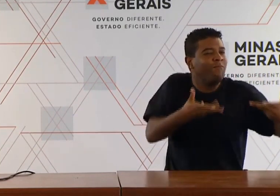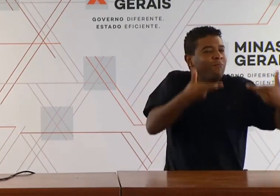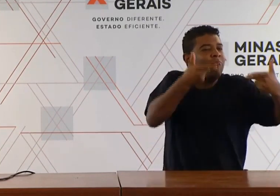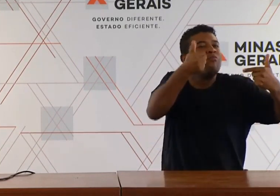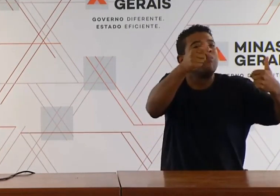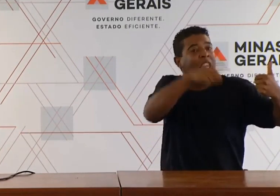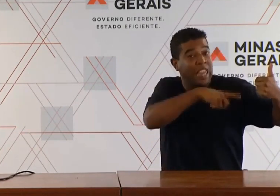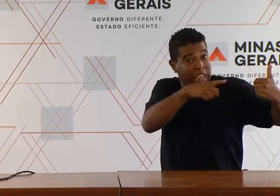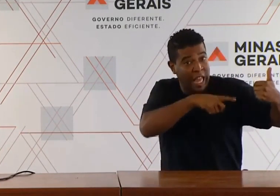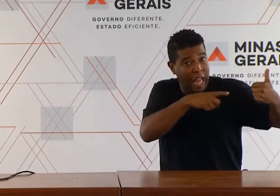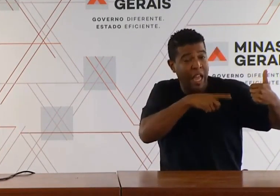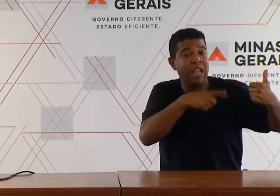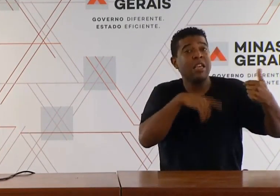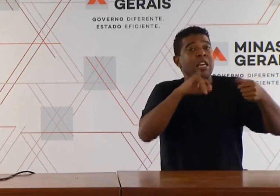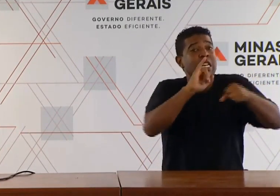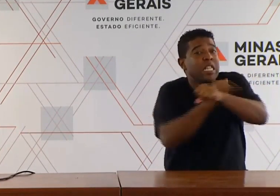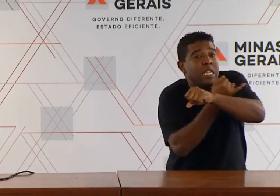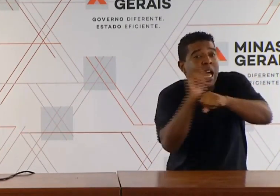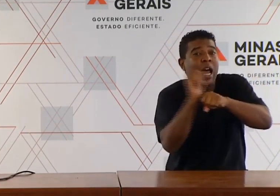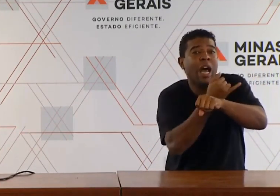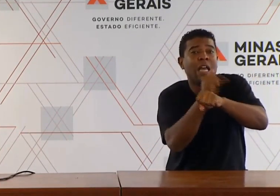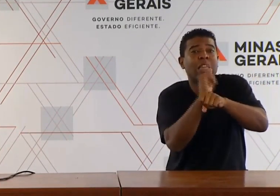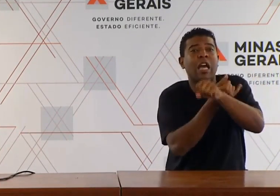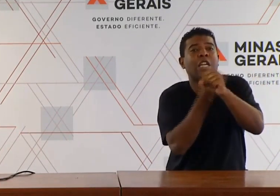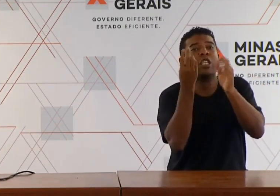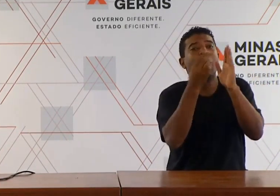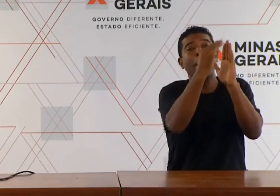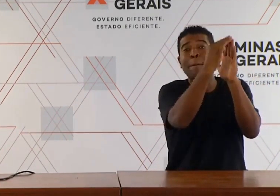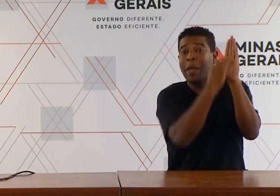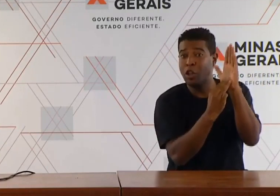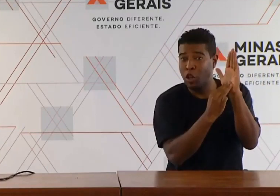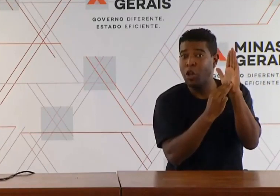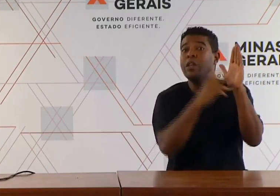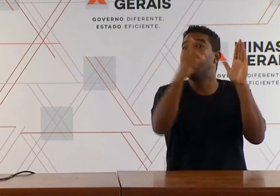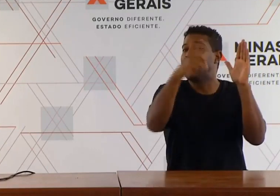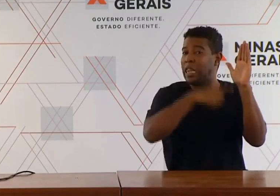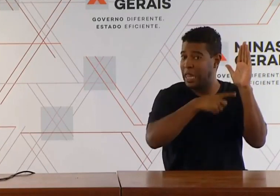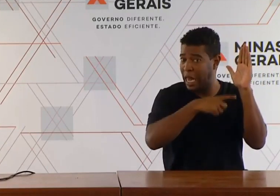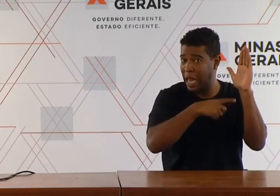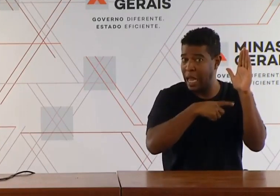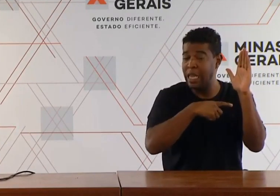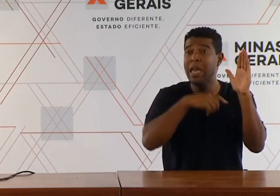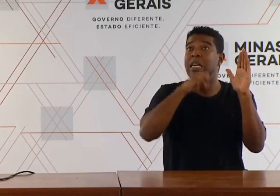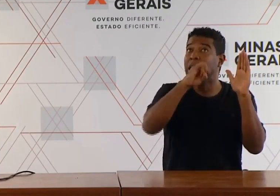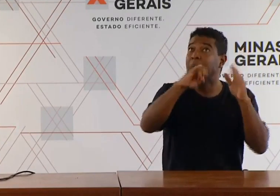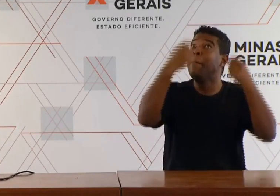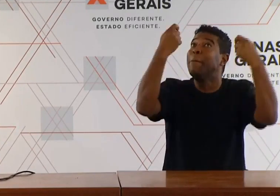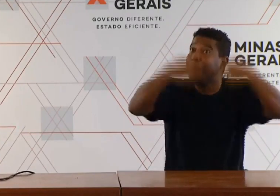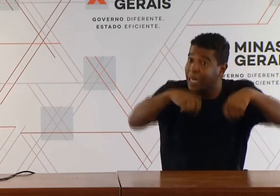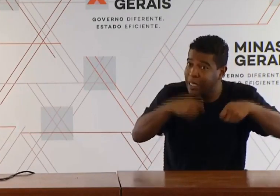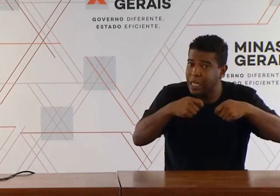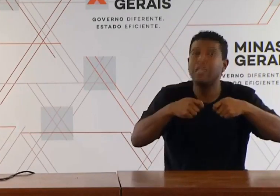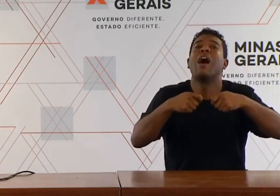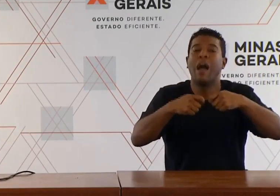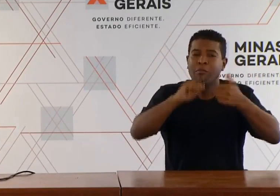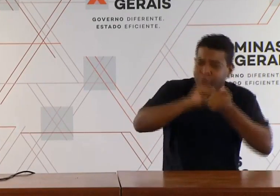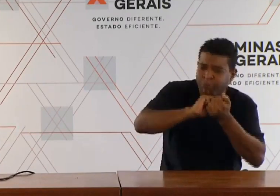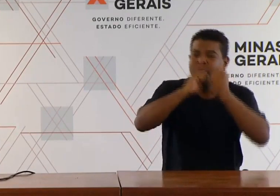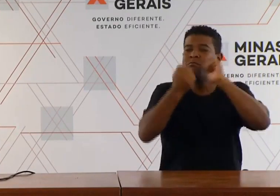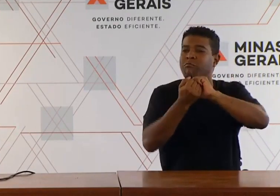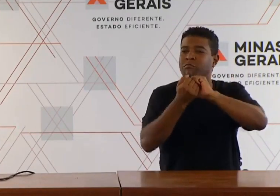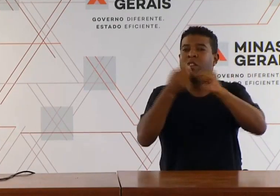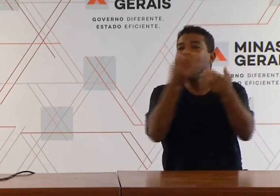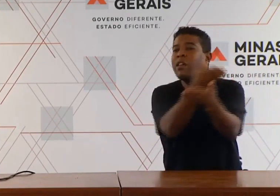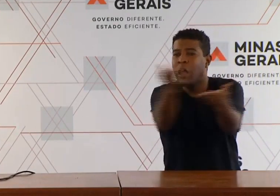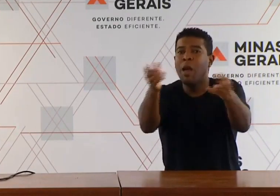metodológico e também a humildade de saber que sempre a gente pode melhorar, aprimorar com a contribuição dos